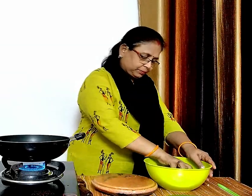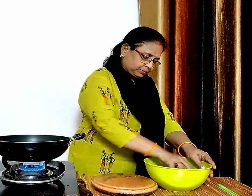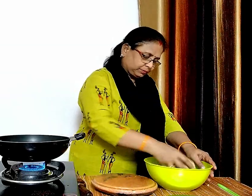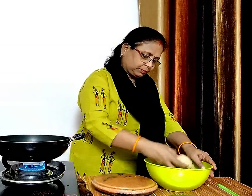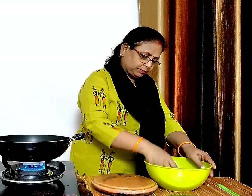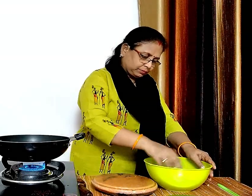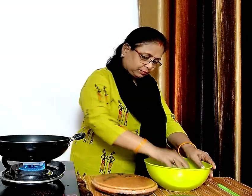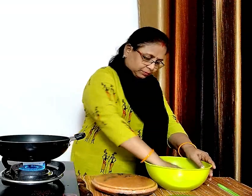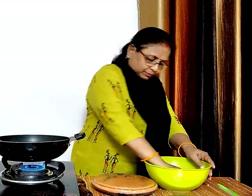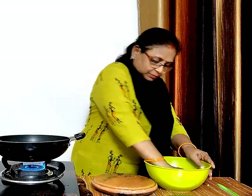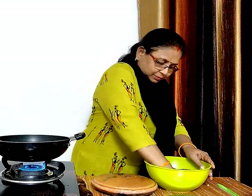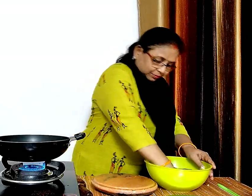लेंगे